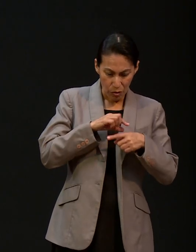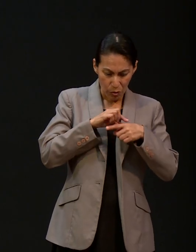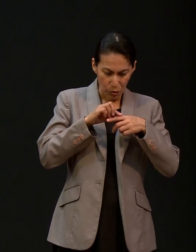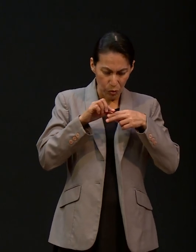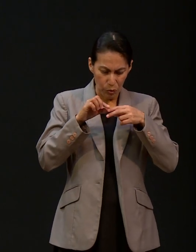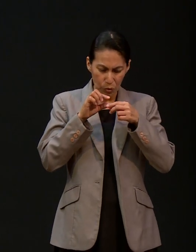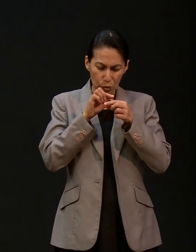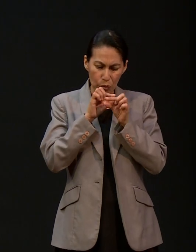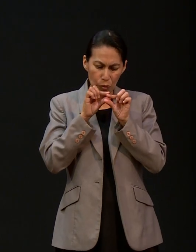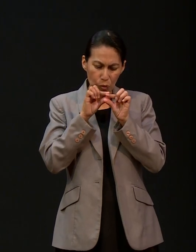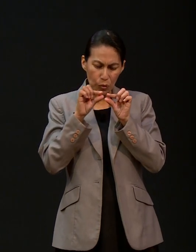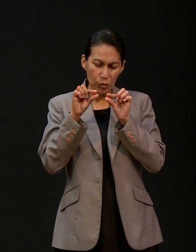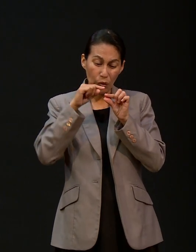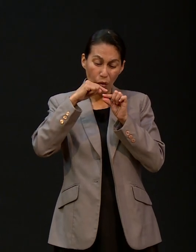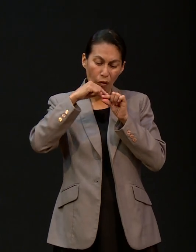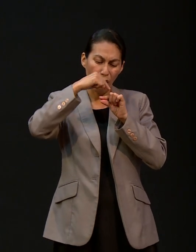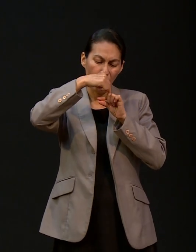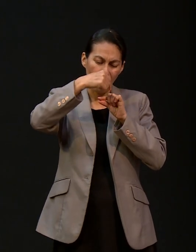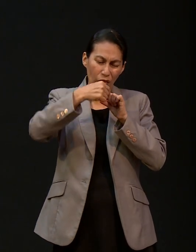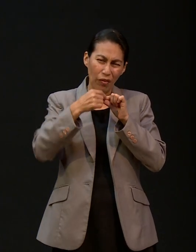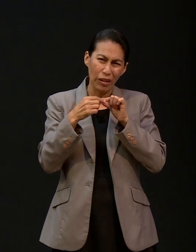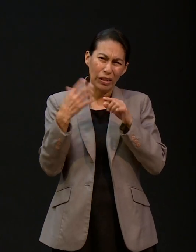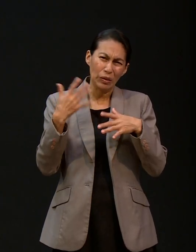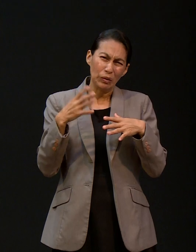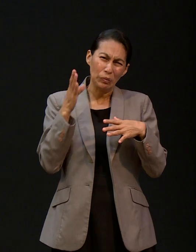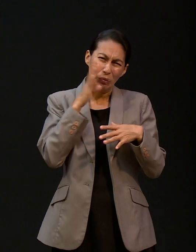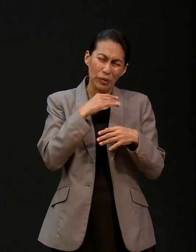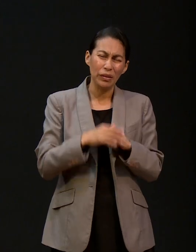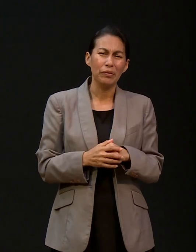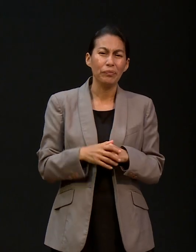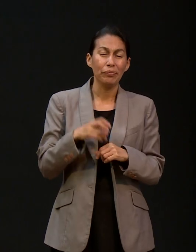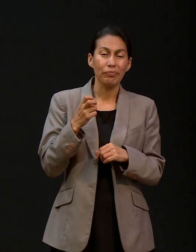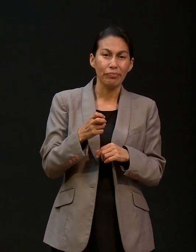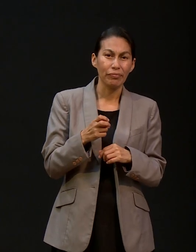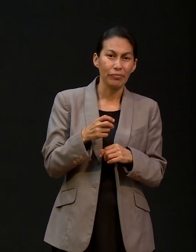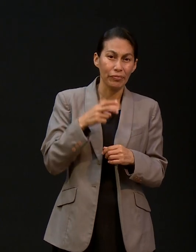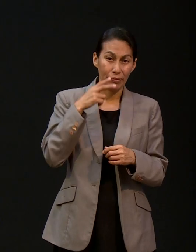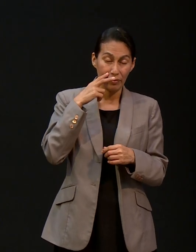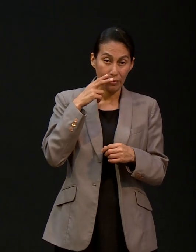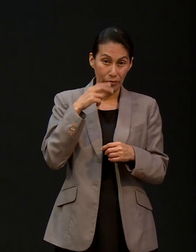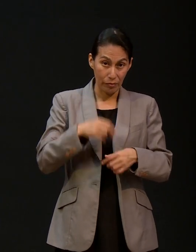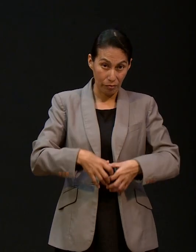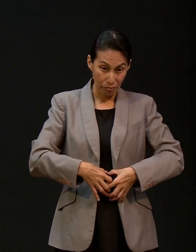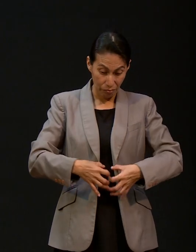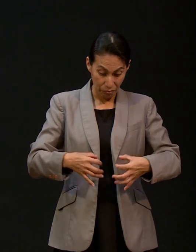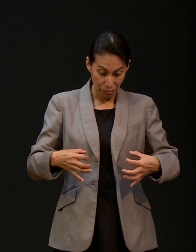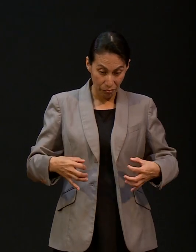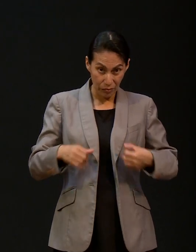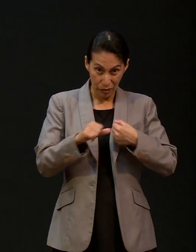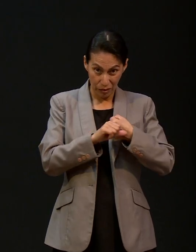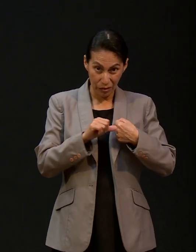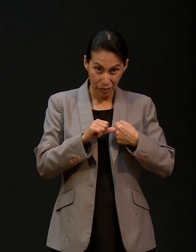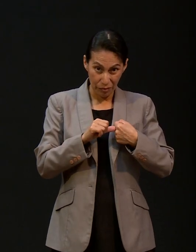entra el cirujano a atenderlo, pues se encuentra aquellos intestinos dicen